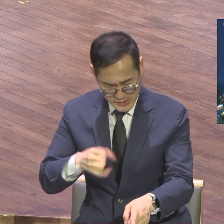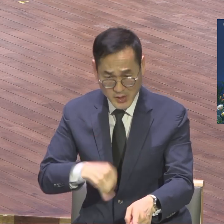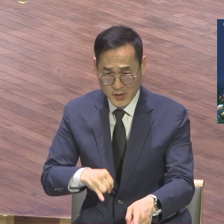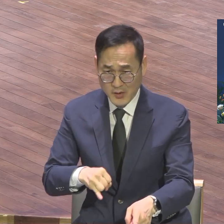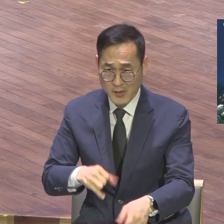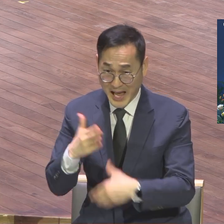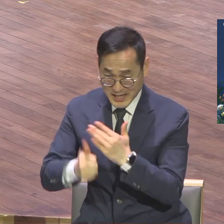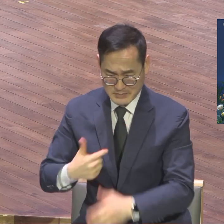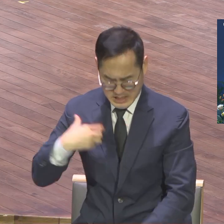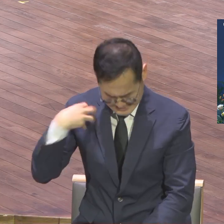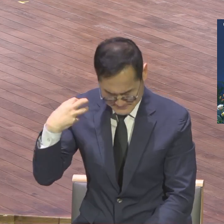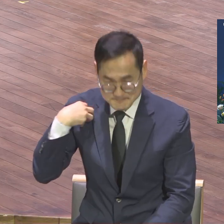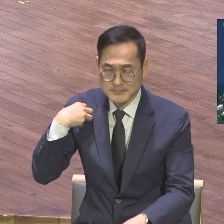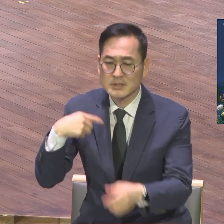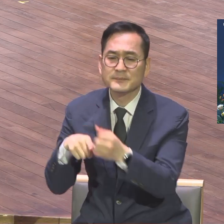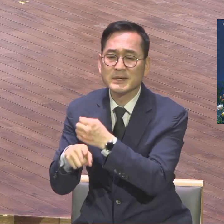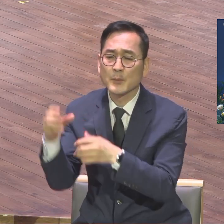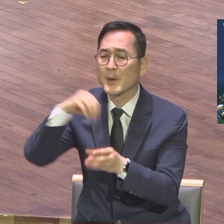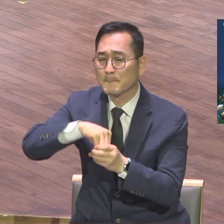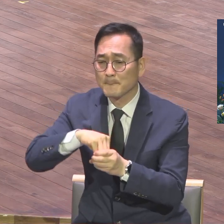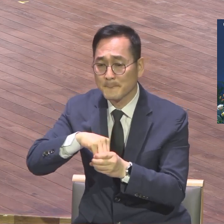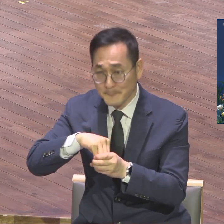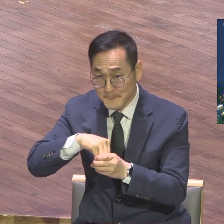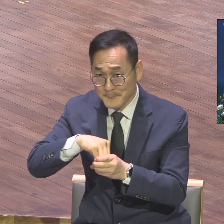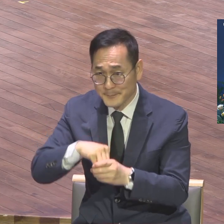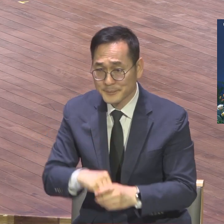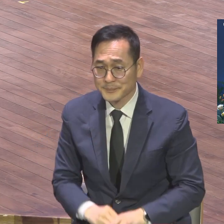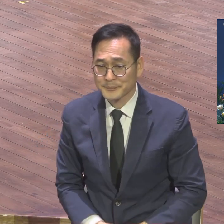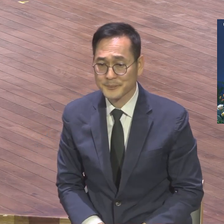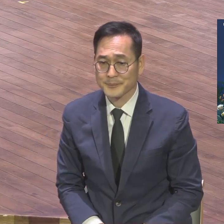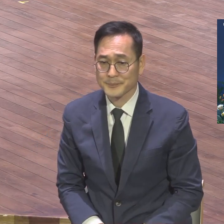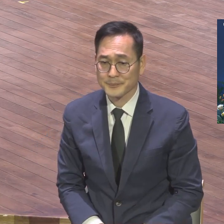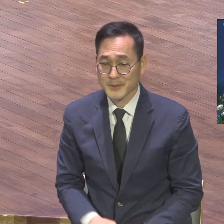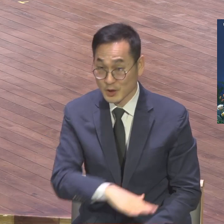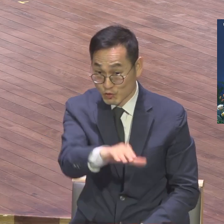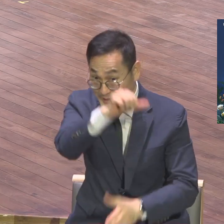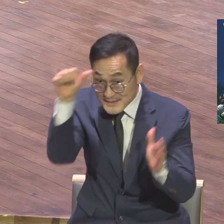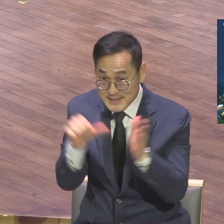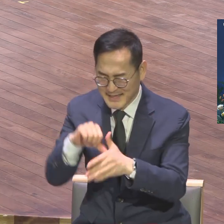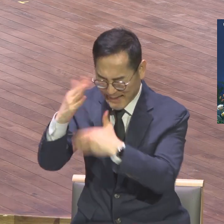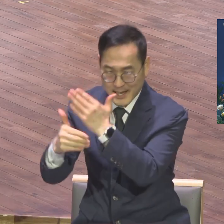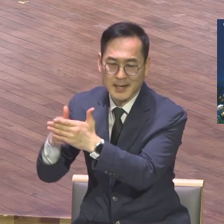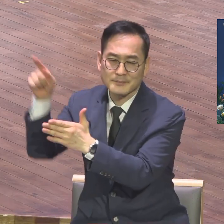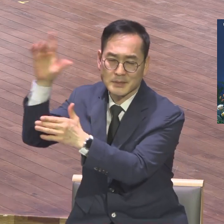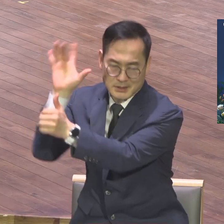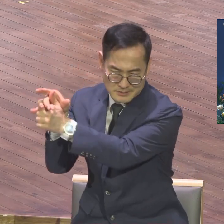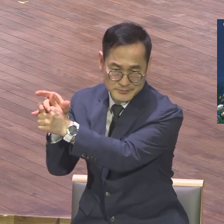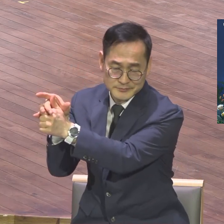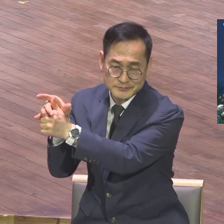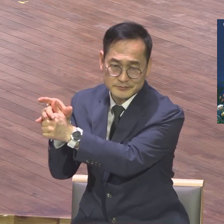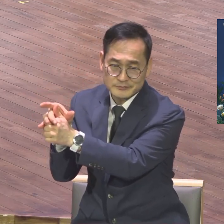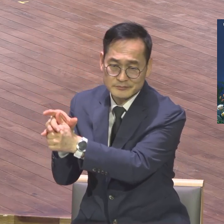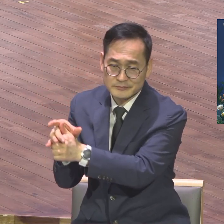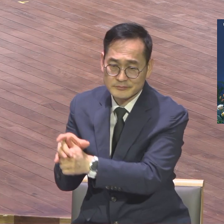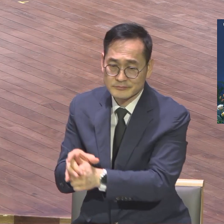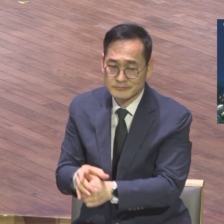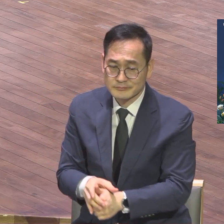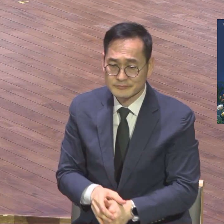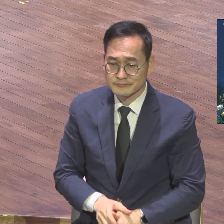책임 주신다는 말이 들어있다니까요. 여러분의 생은 하나님 책임을 주신다니까. 그러한 신분과 그런 권세를